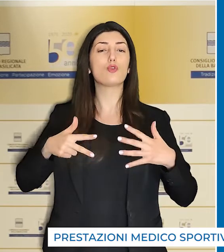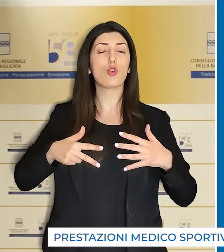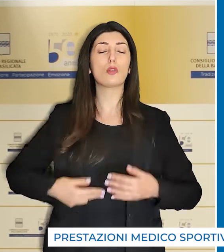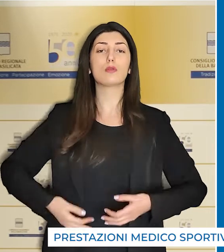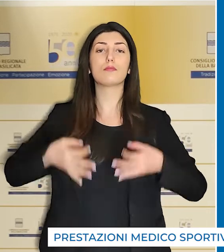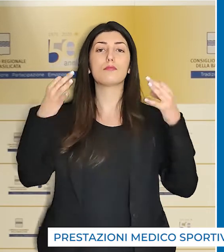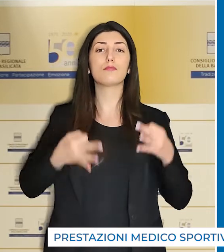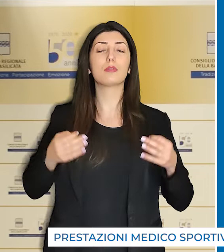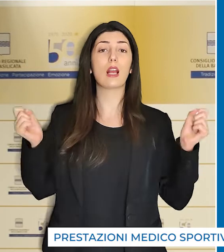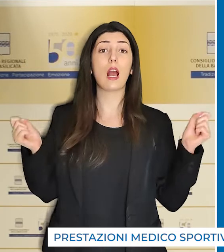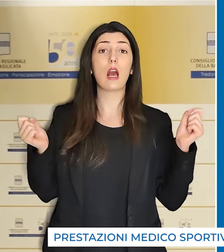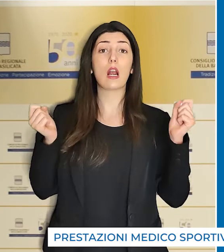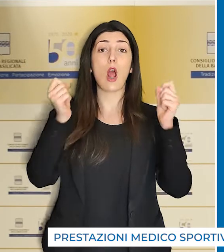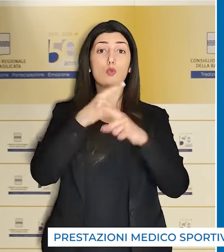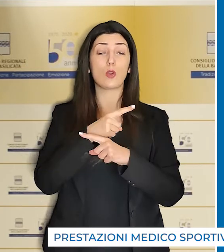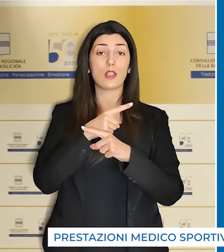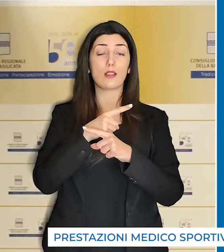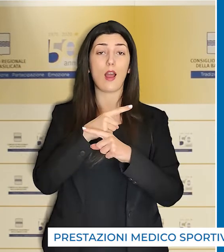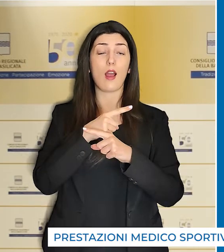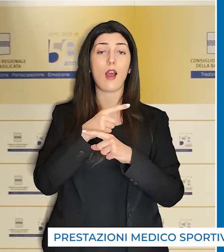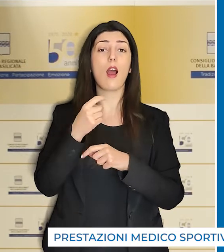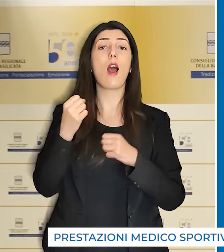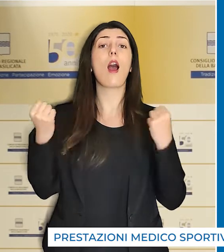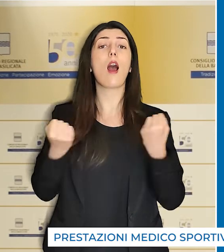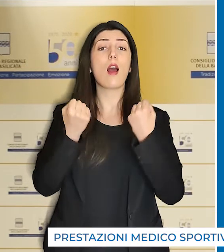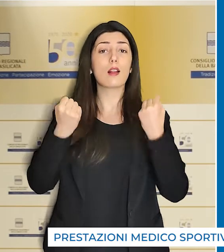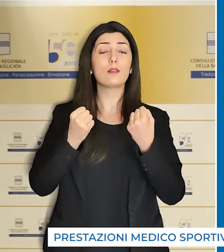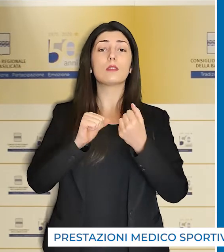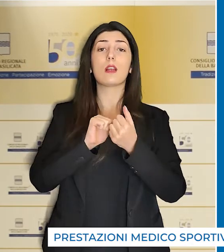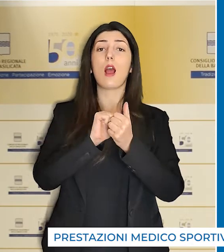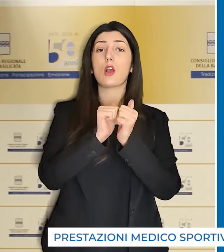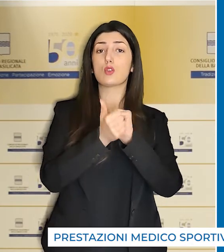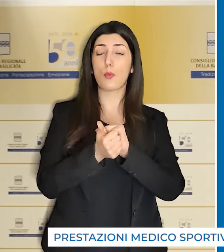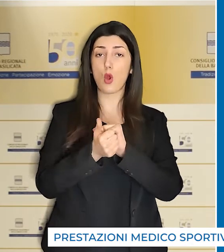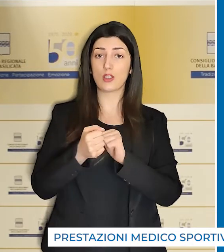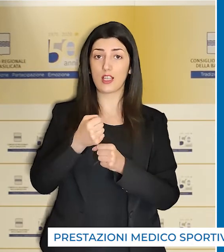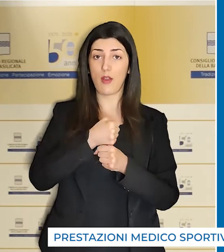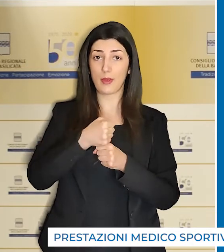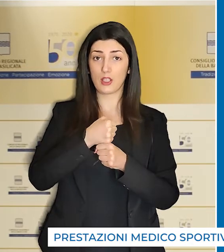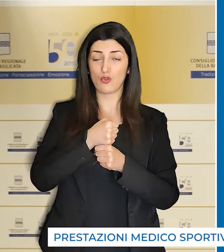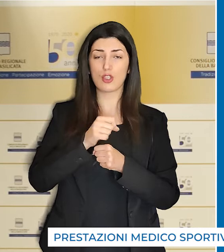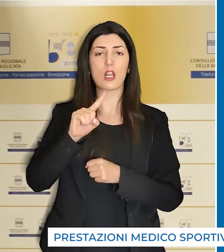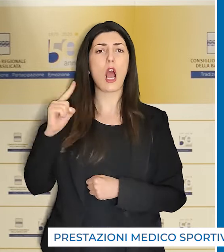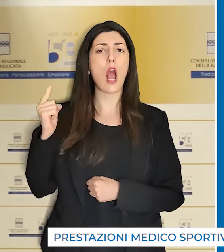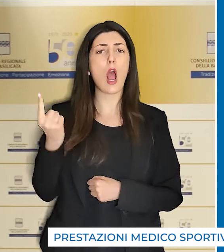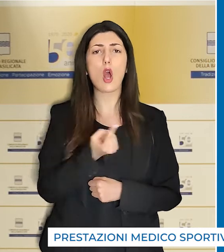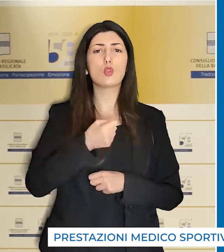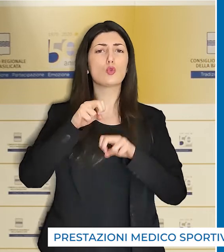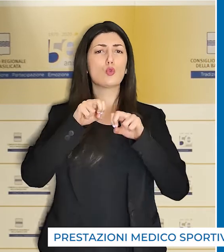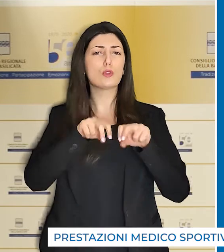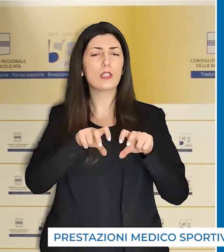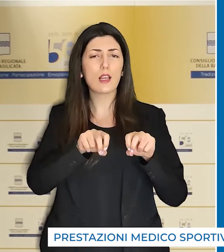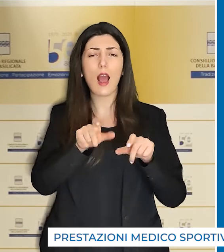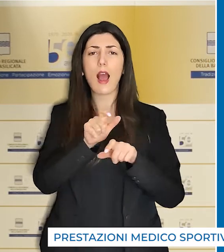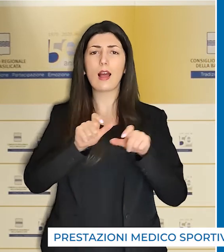la gratuità delle prestazioni di medicina sportiva per tutti gli atleti che esercitano